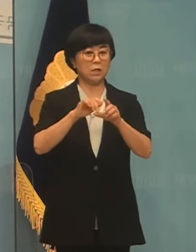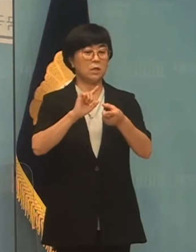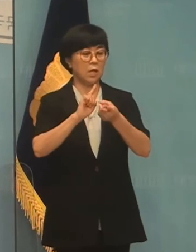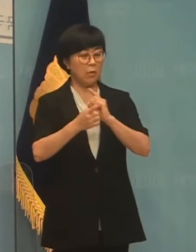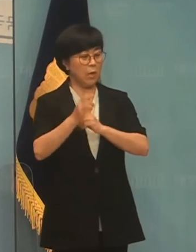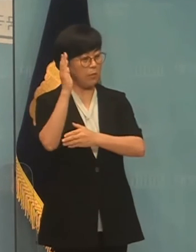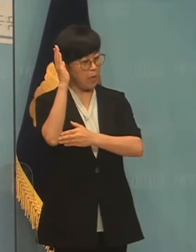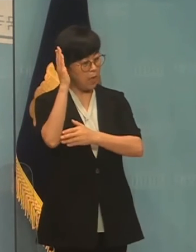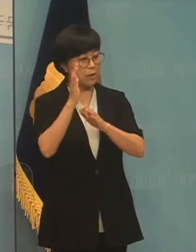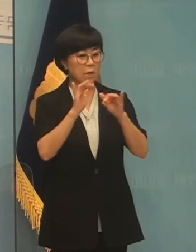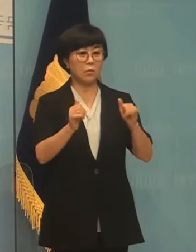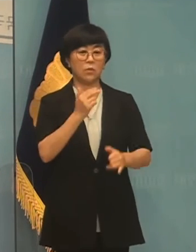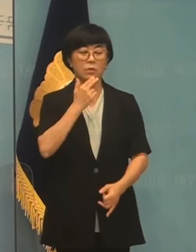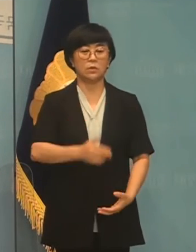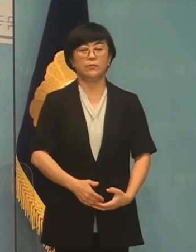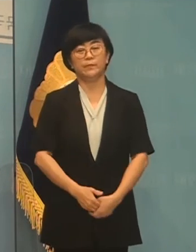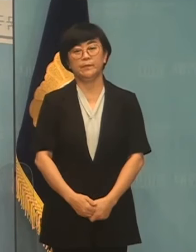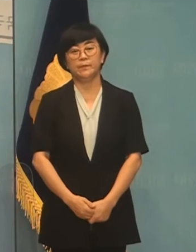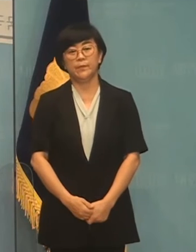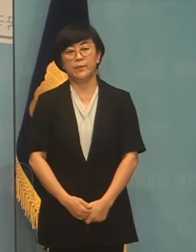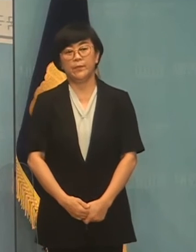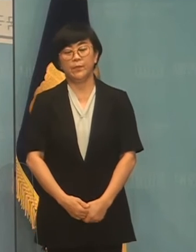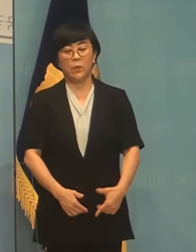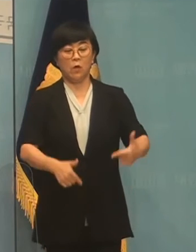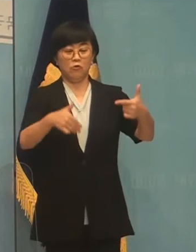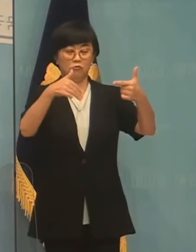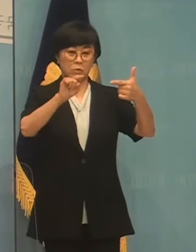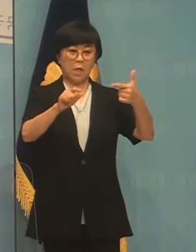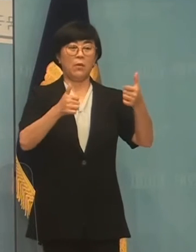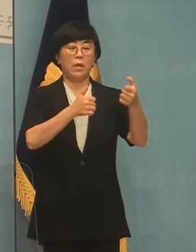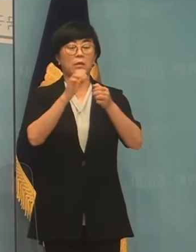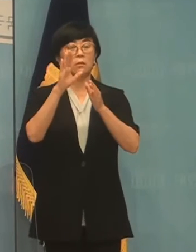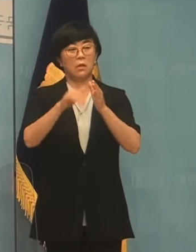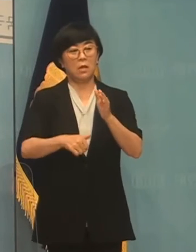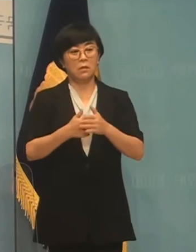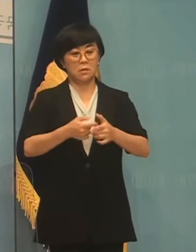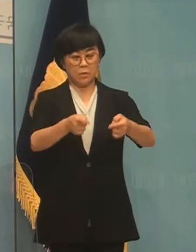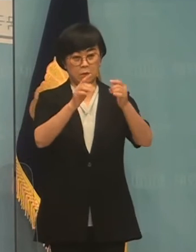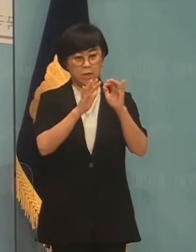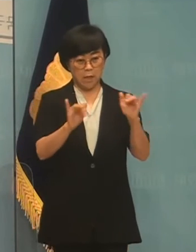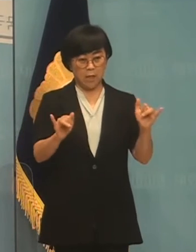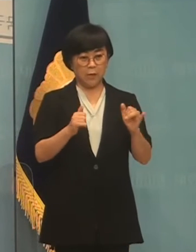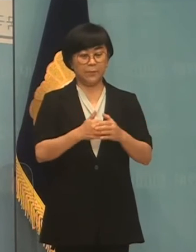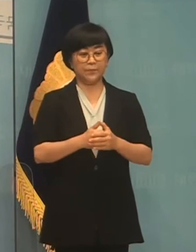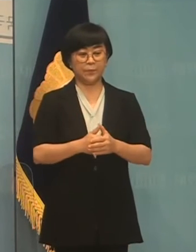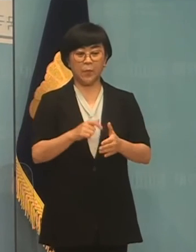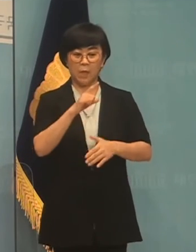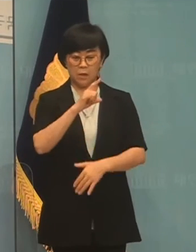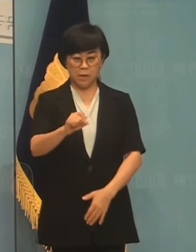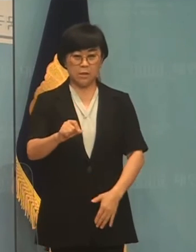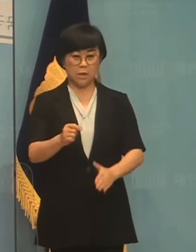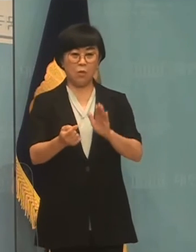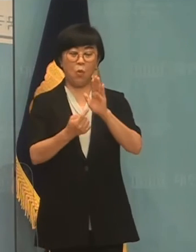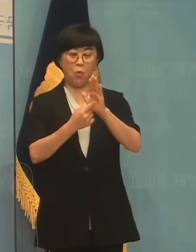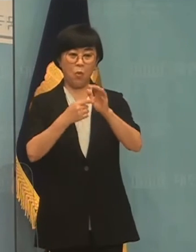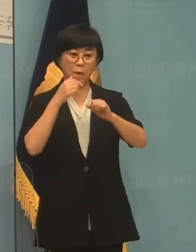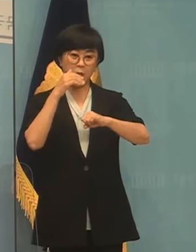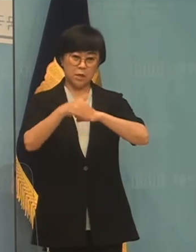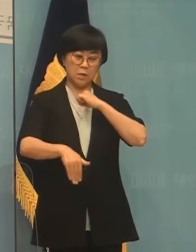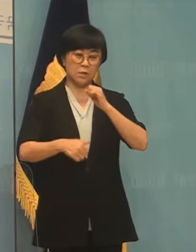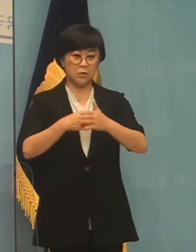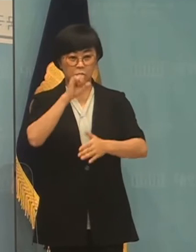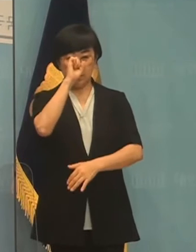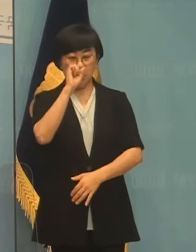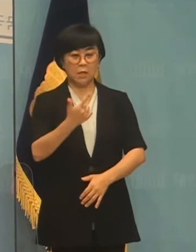아무도 없었습니다. 6차 회의에서는 한 참석자가 지자체 부모 방식은 부작용이